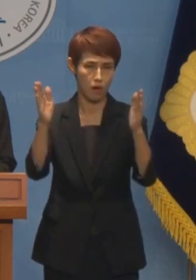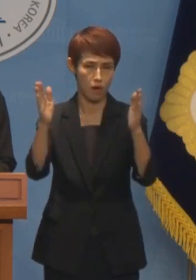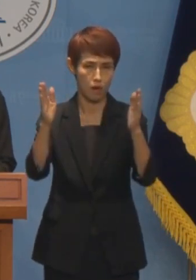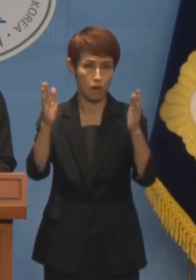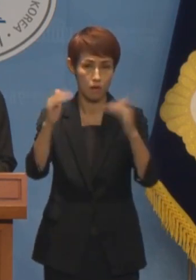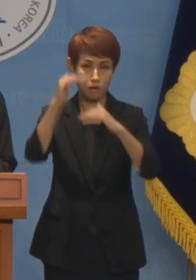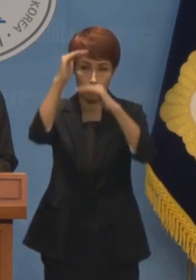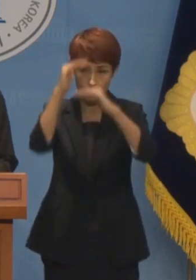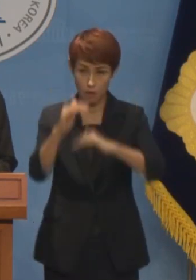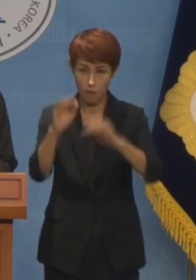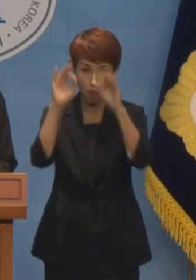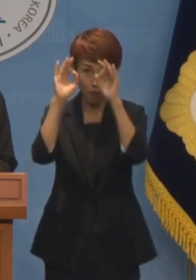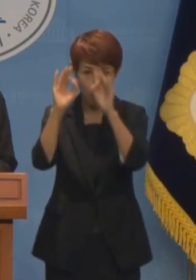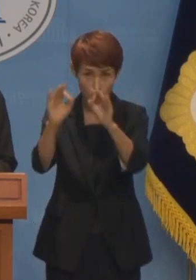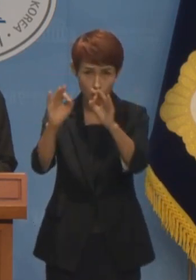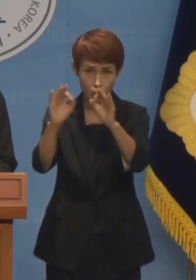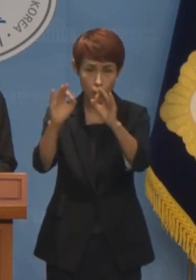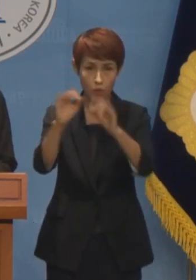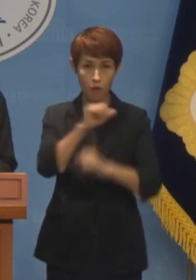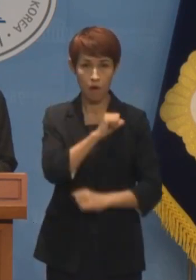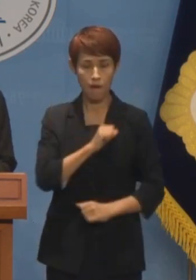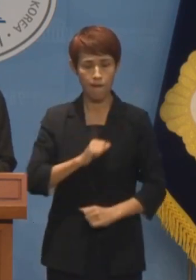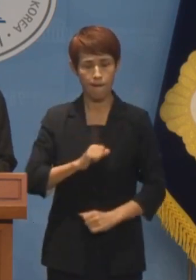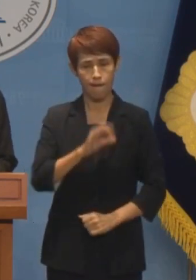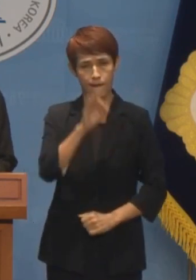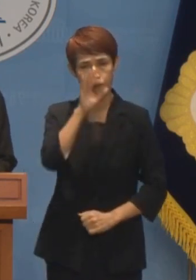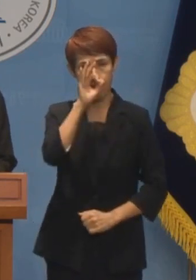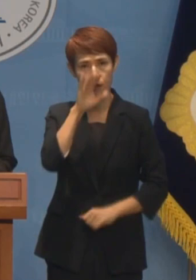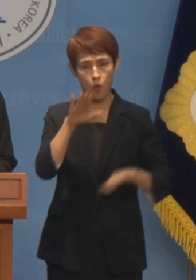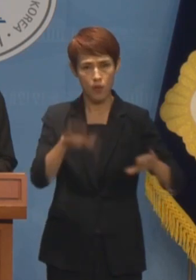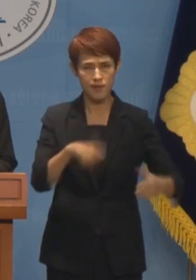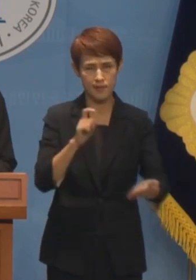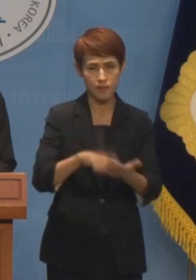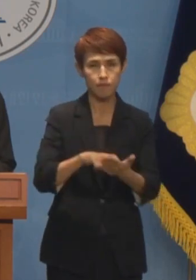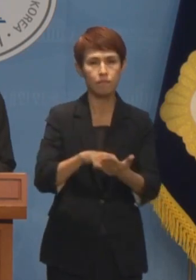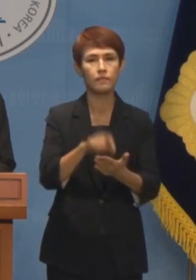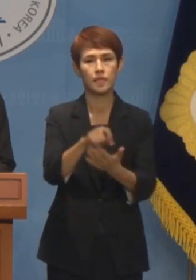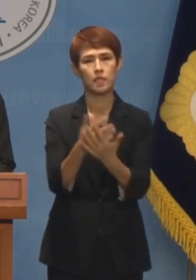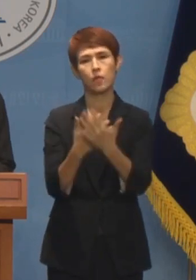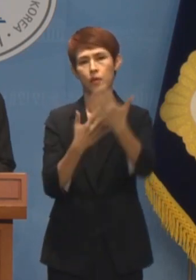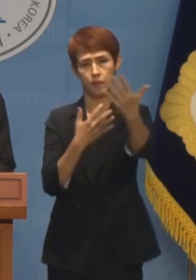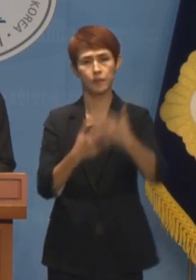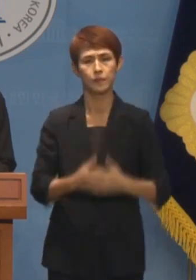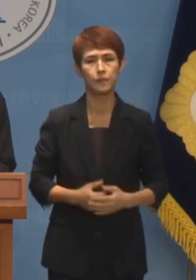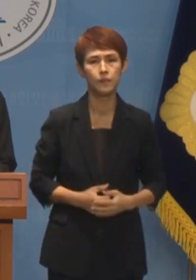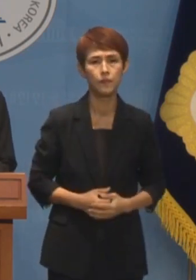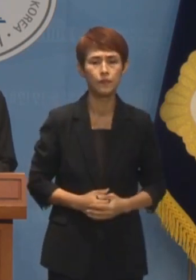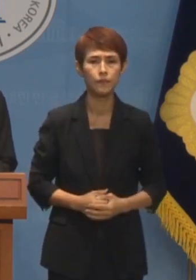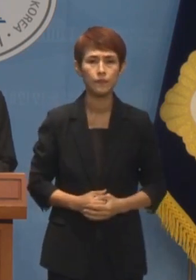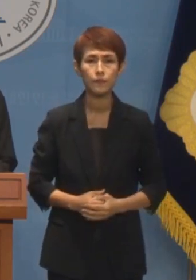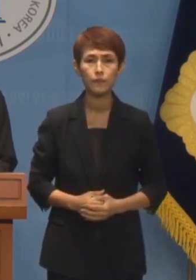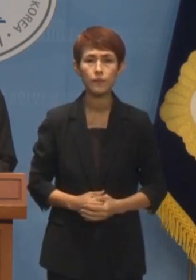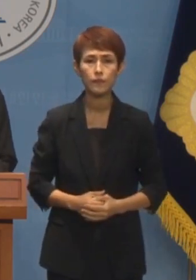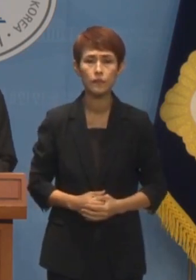내용을 보고 가만히 있을 수가 없어서 오늘 긴급하게 기자회견을 진행하려고 이 자리에 섰습니다.